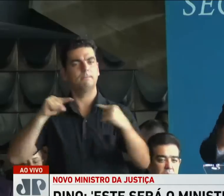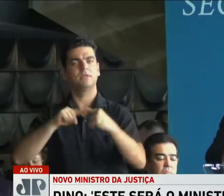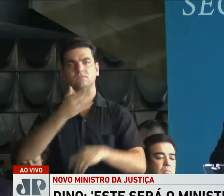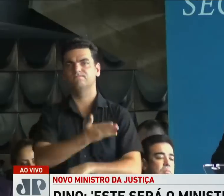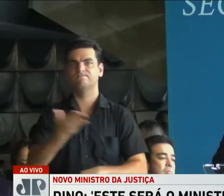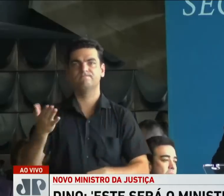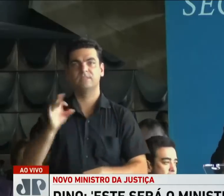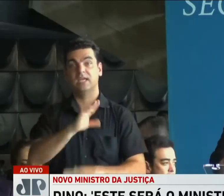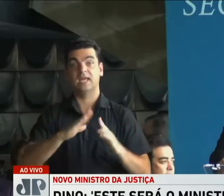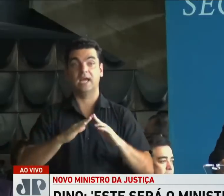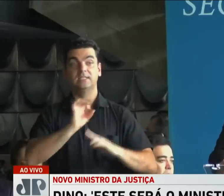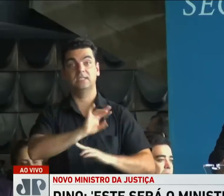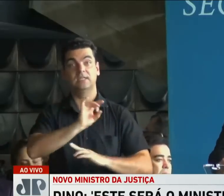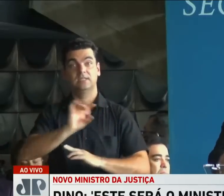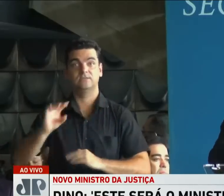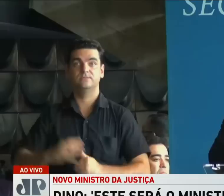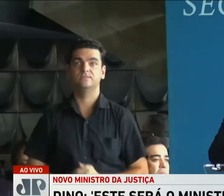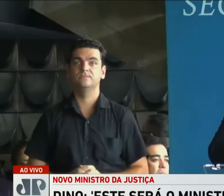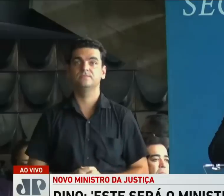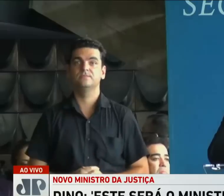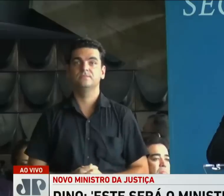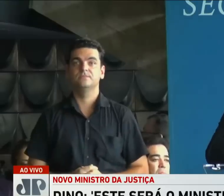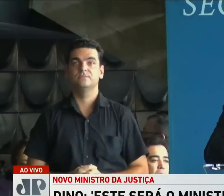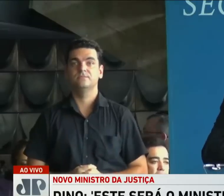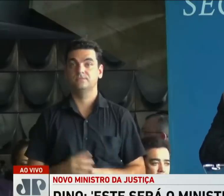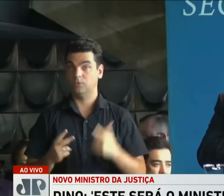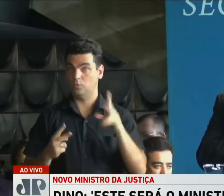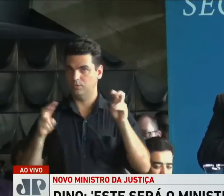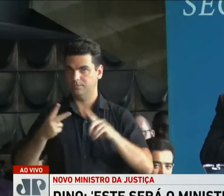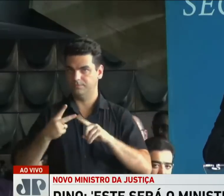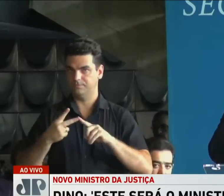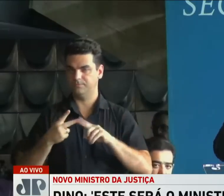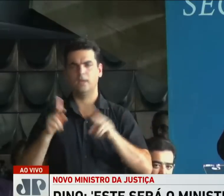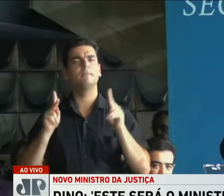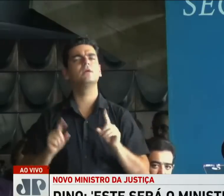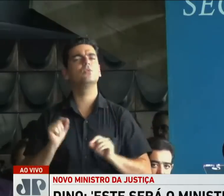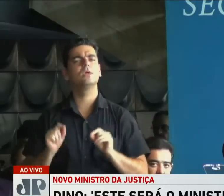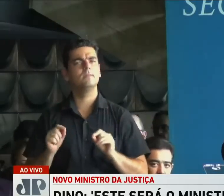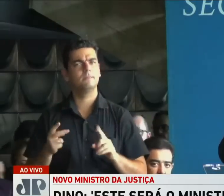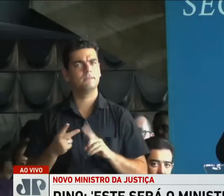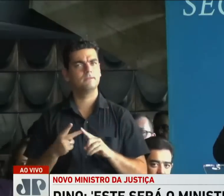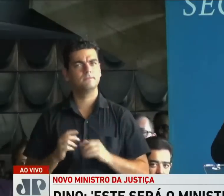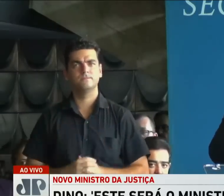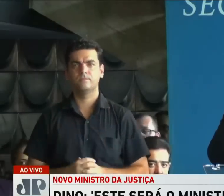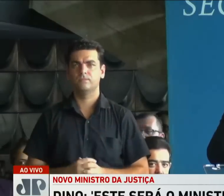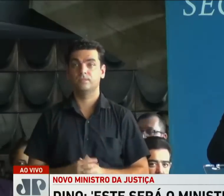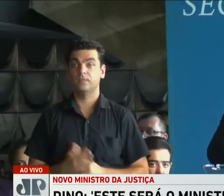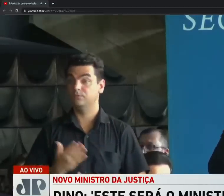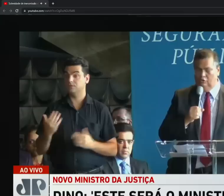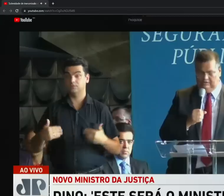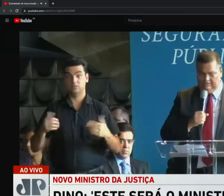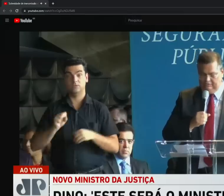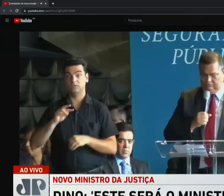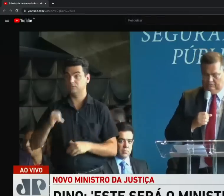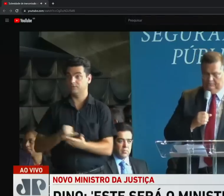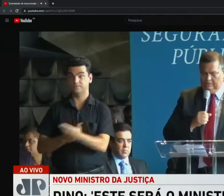vida nos seus lares, nos seus locais de trabalho. Em segundo lugar, a paz que nós propignamos, queridos ministros do